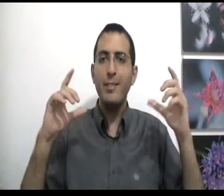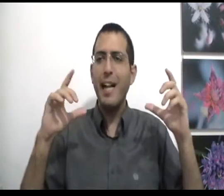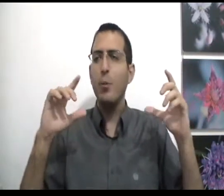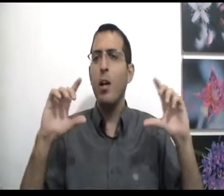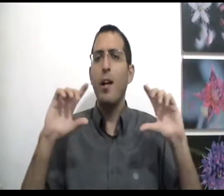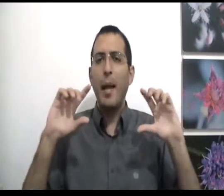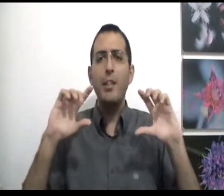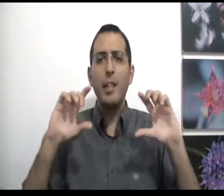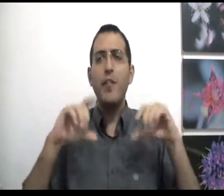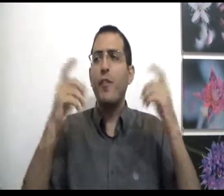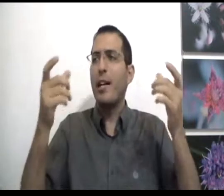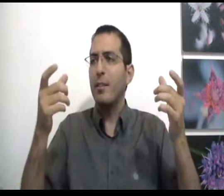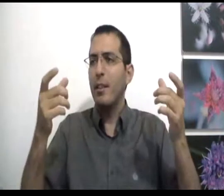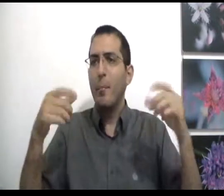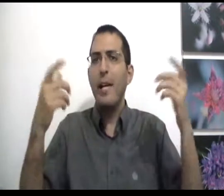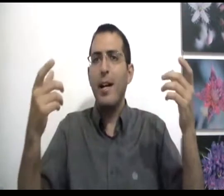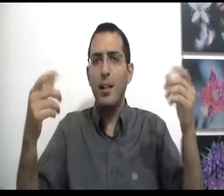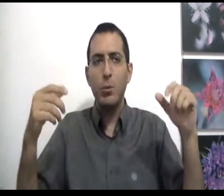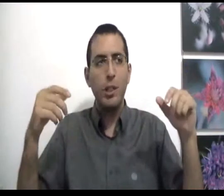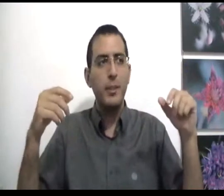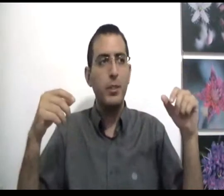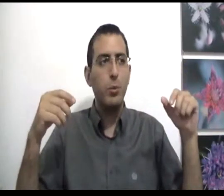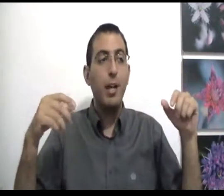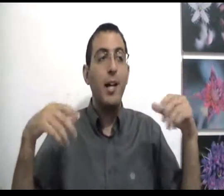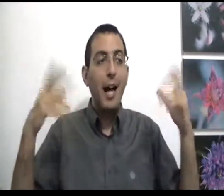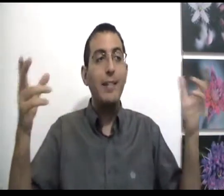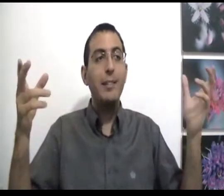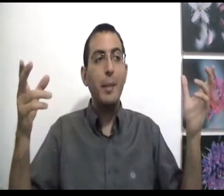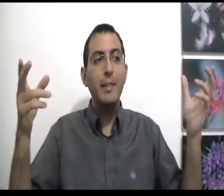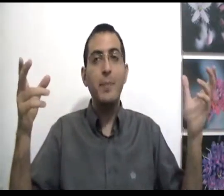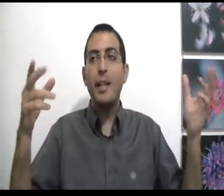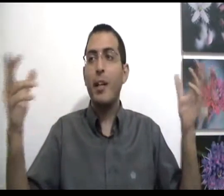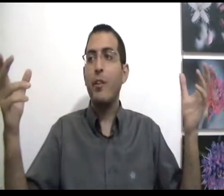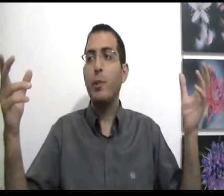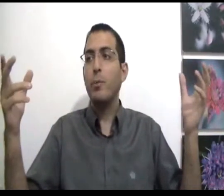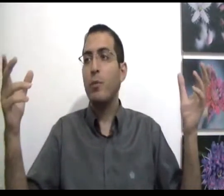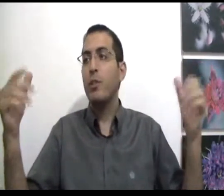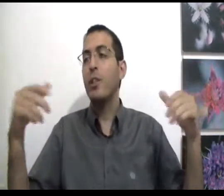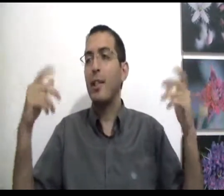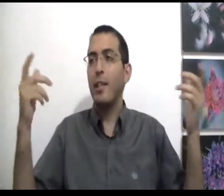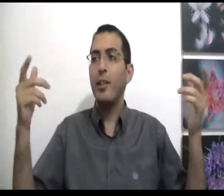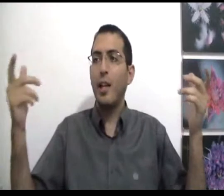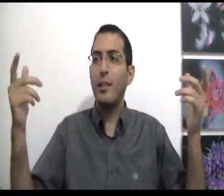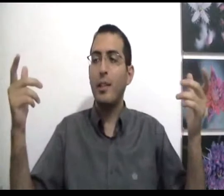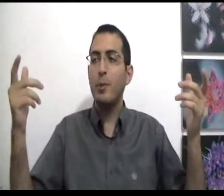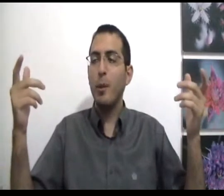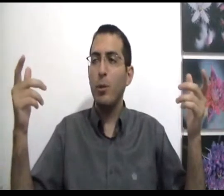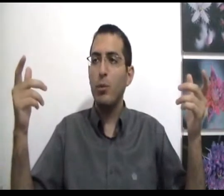דעיינו, ברגע שאתה נפרד מהאחדות של המציאות אז אתה בעצם צריך עכשיו משמעות וכאשר אתה צריך משמעות